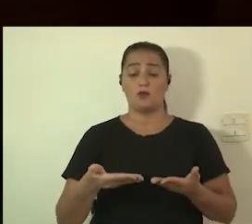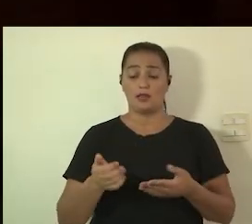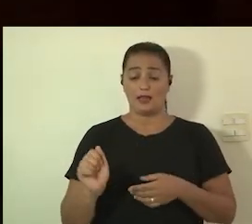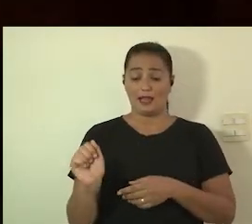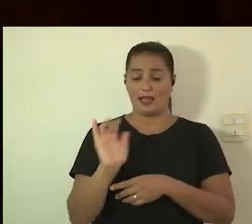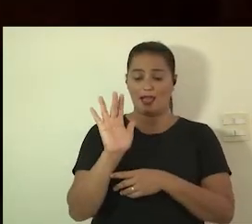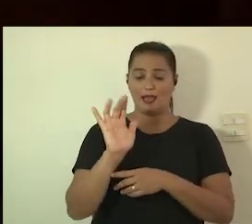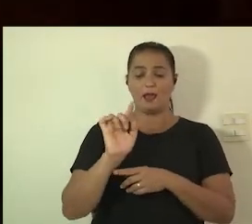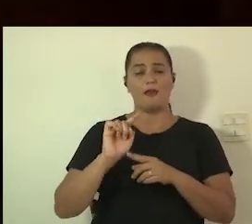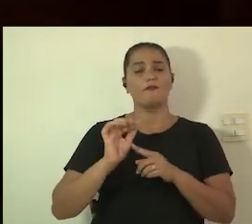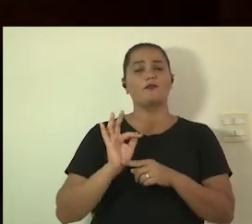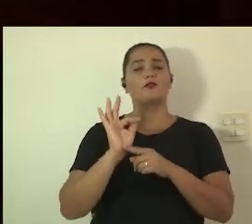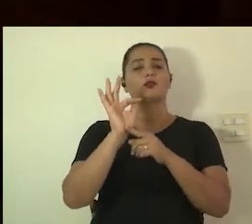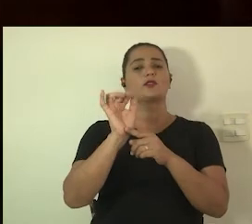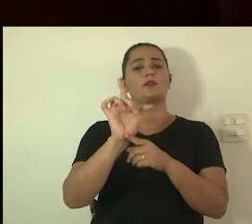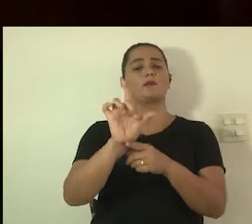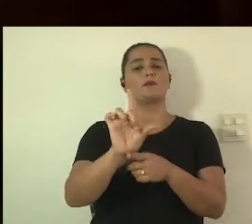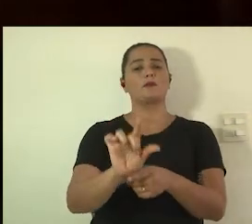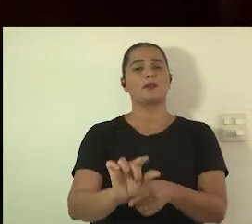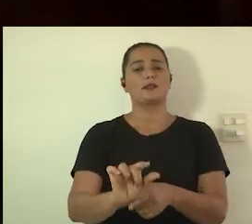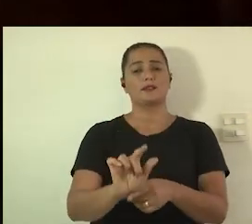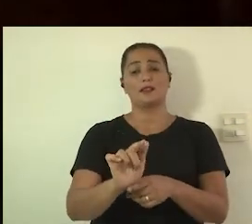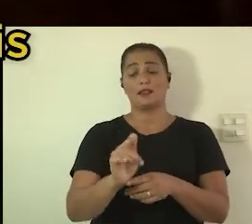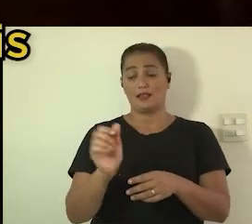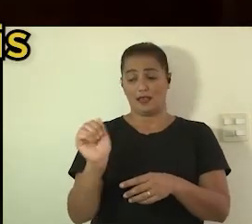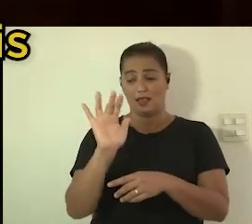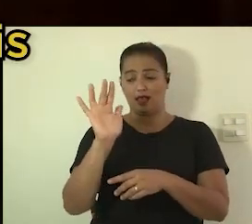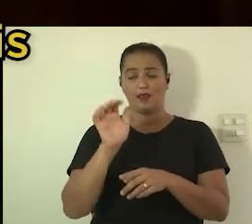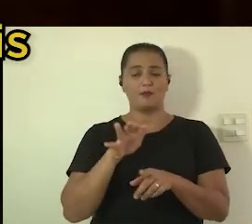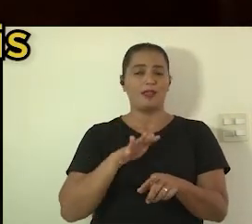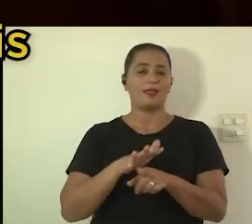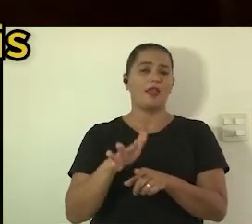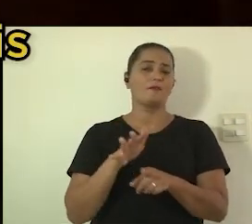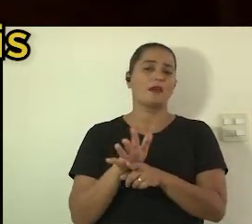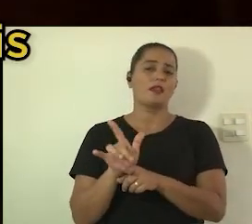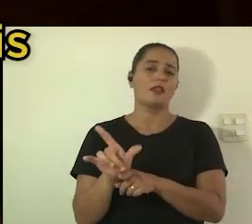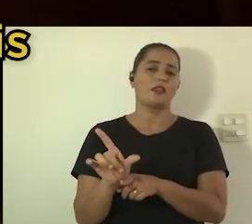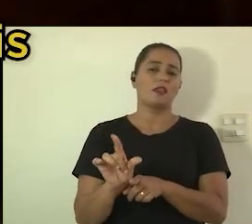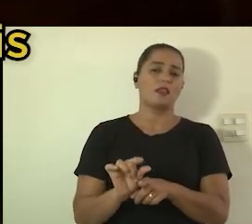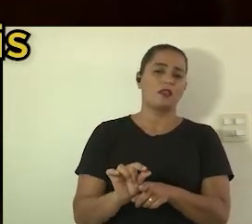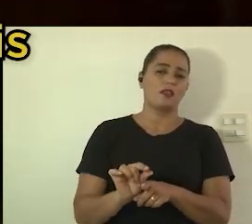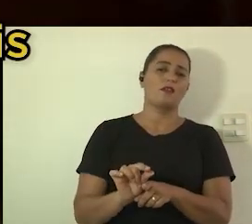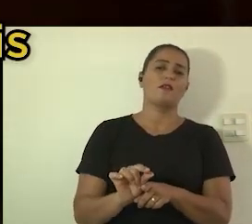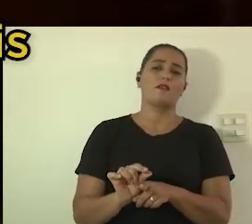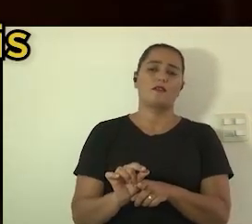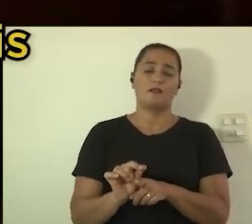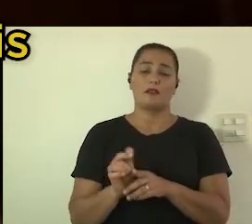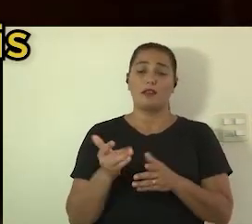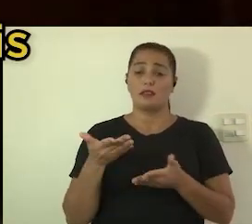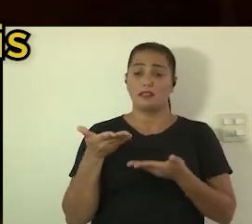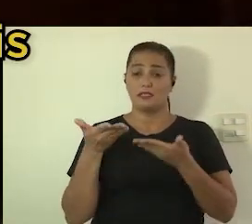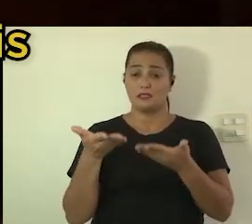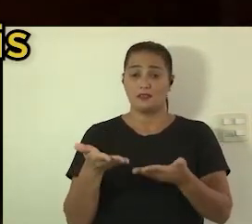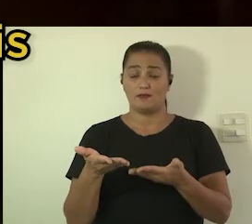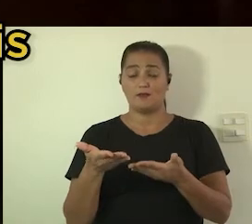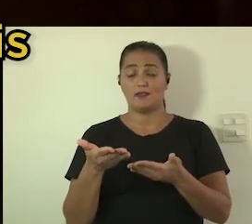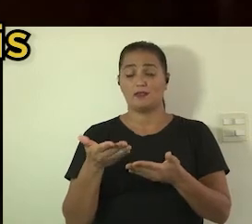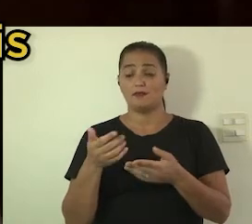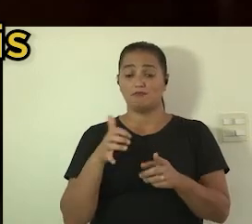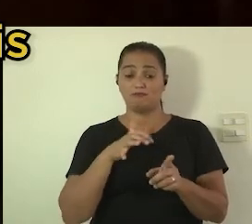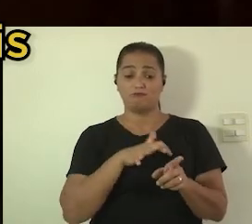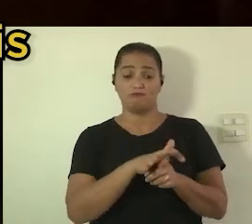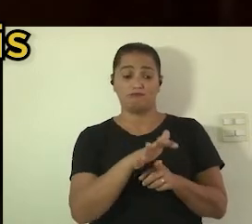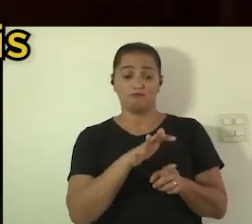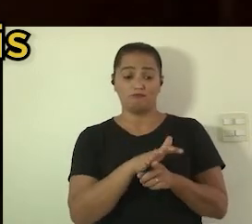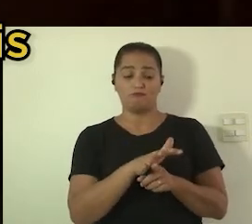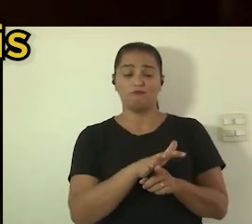ser barato amanhã caro porque não tem demanda quando tem muita demanda o serviço vai ficando mais barato porque